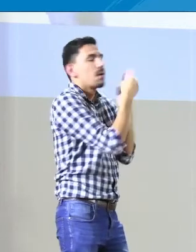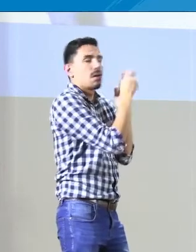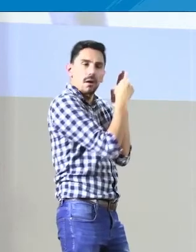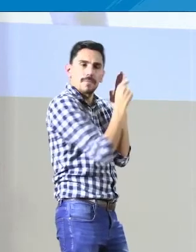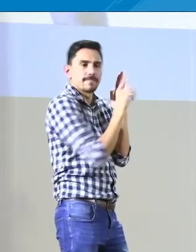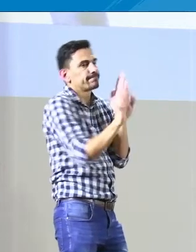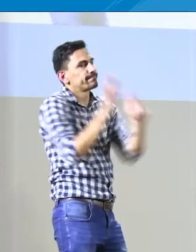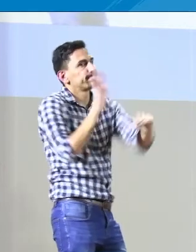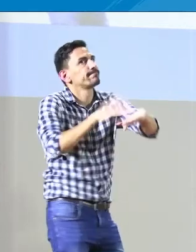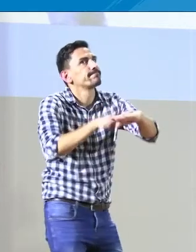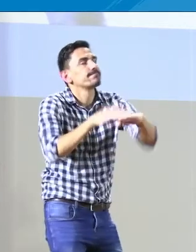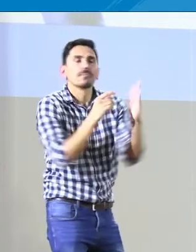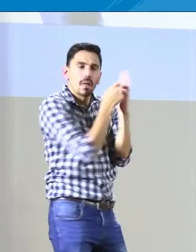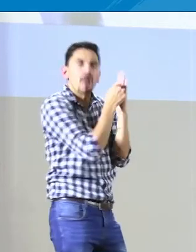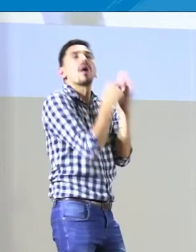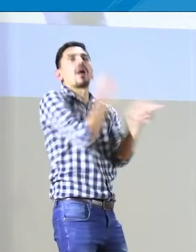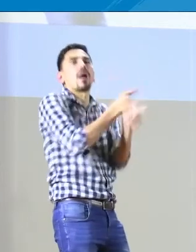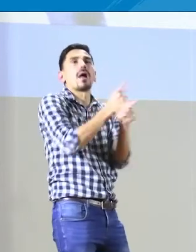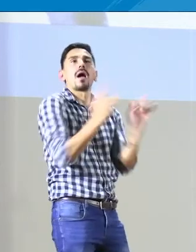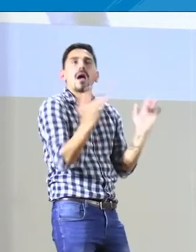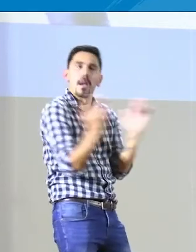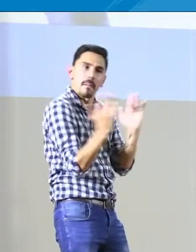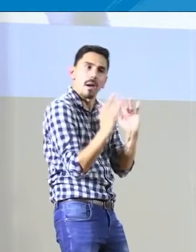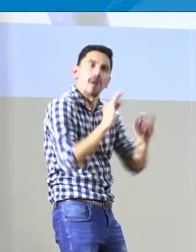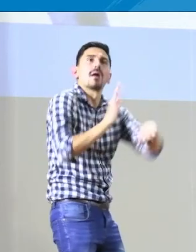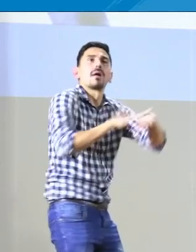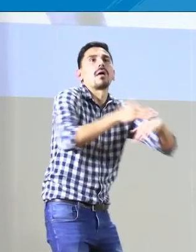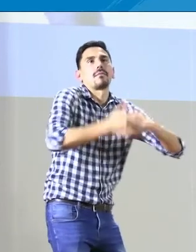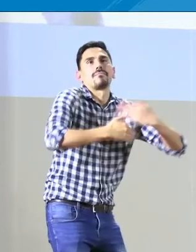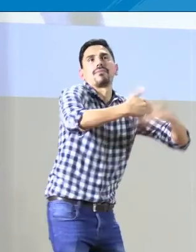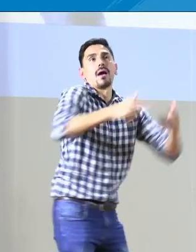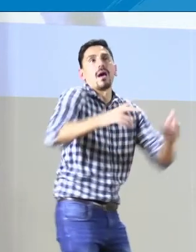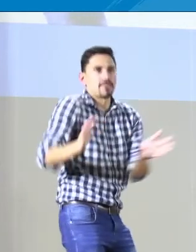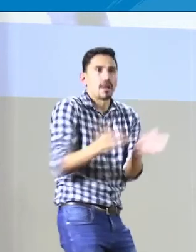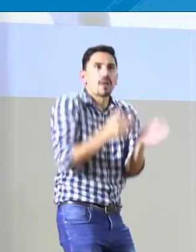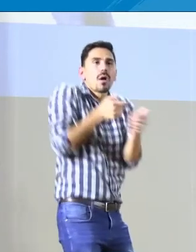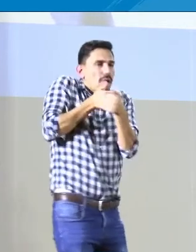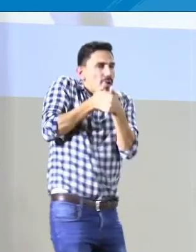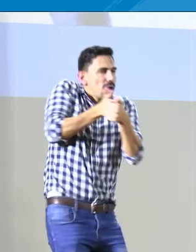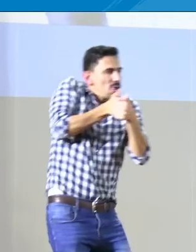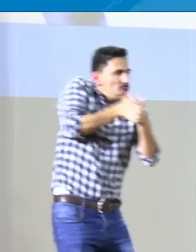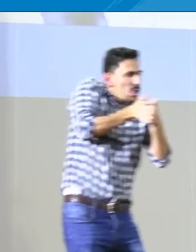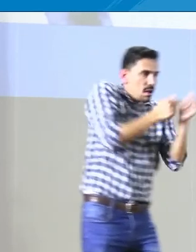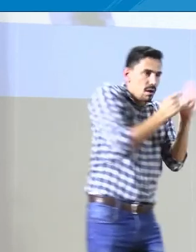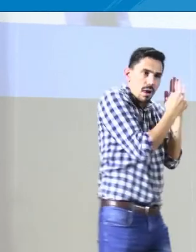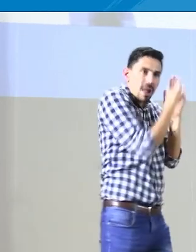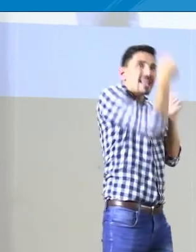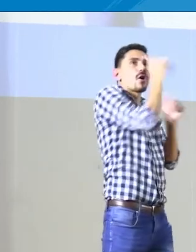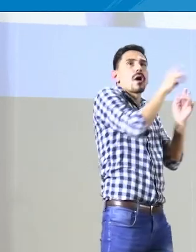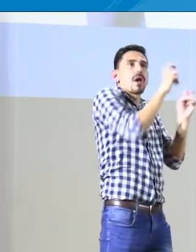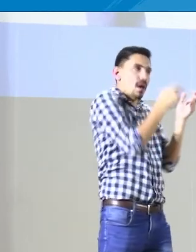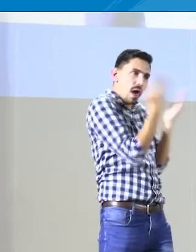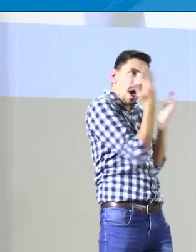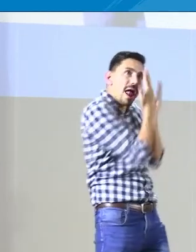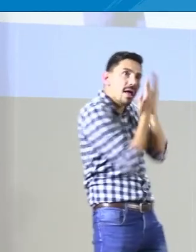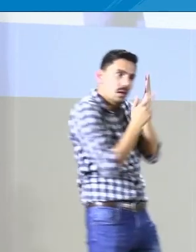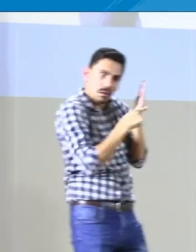criterios claros donde no se estén cumpliendo pues se va a hacer como ese seguimiento para que